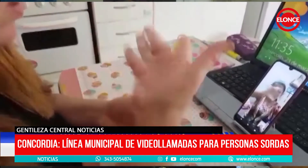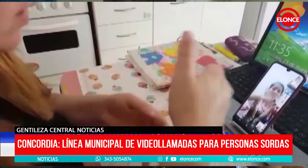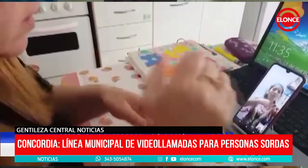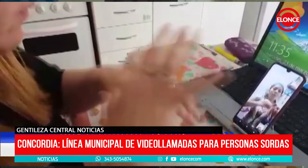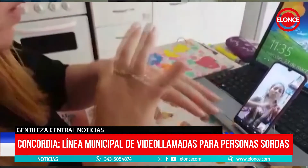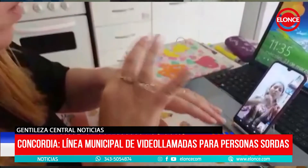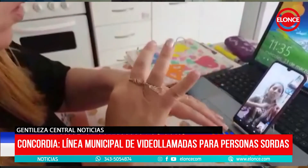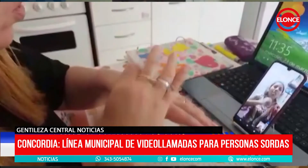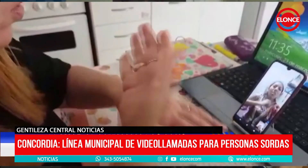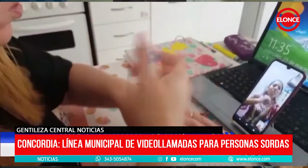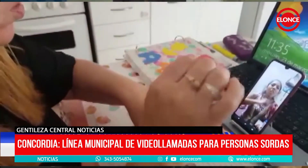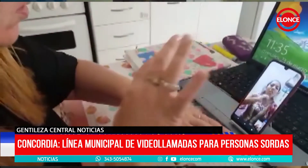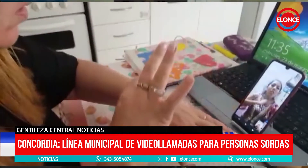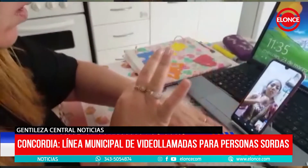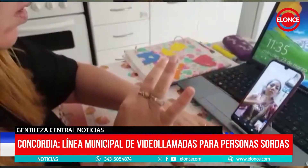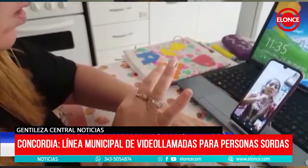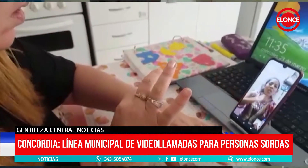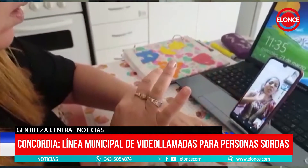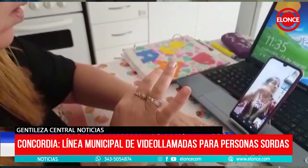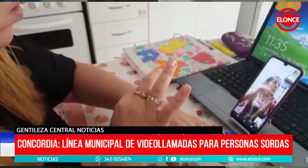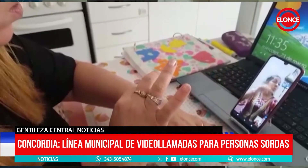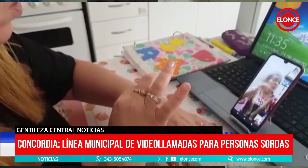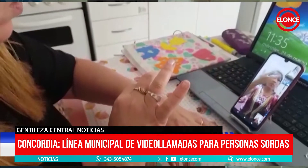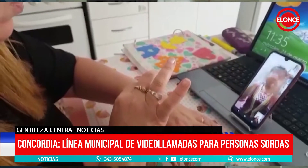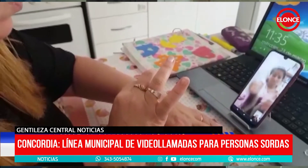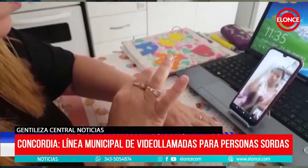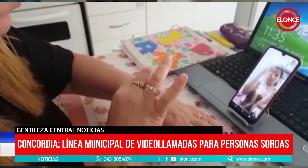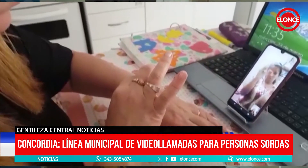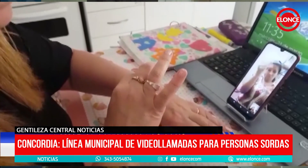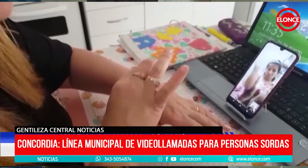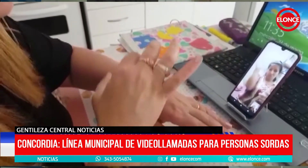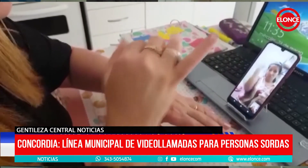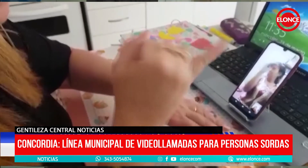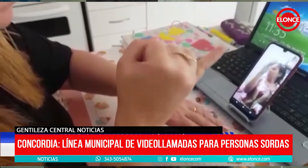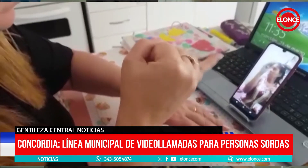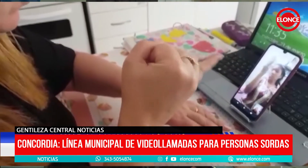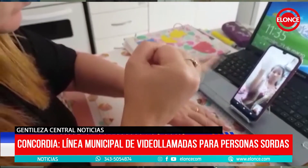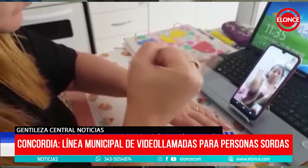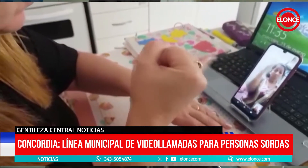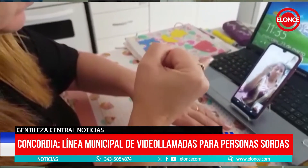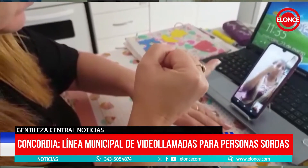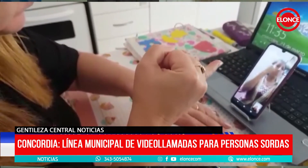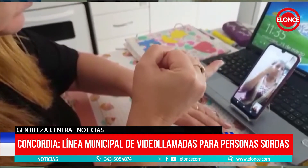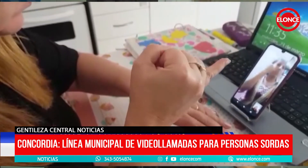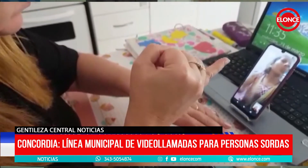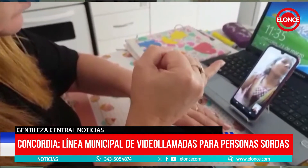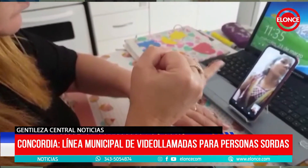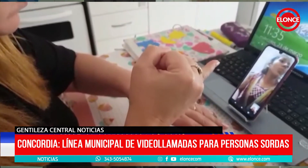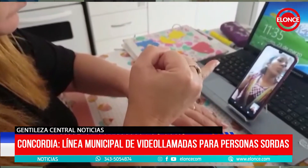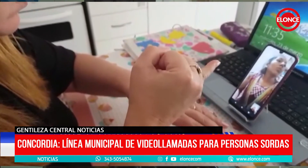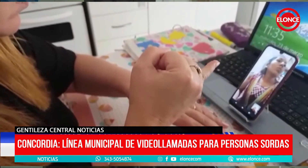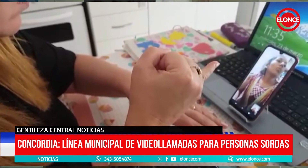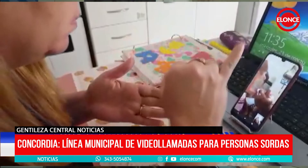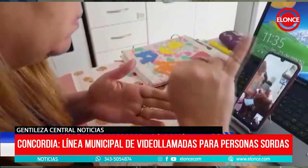ahora es más focalizado. Celina, ¿cuál es el número que la gente se va a poder comunicar? Perfecto. El número es 345